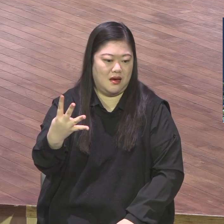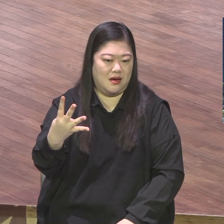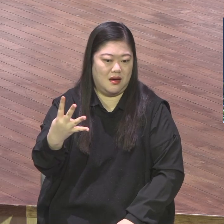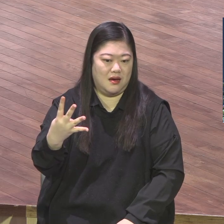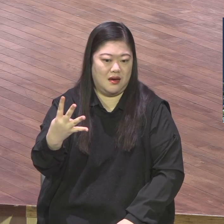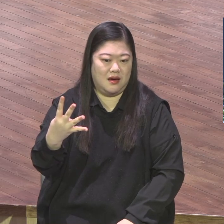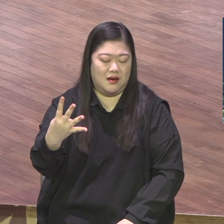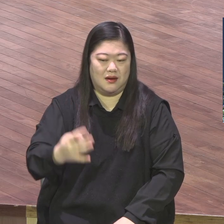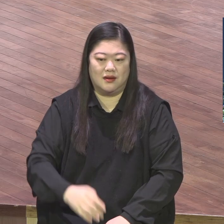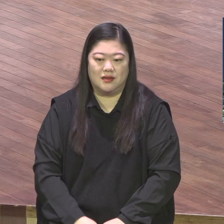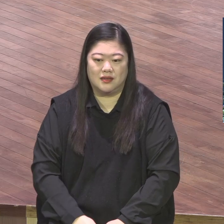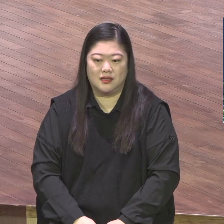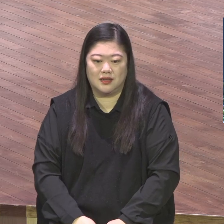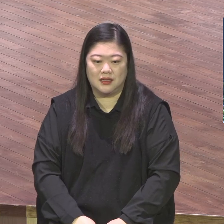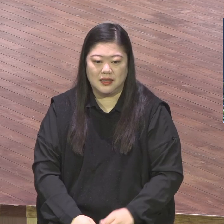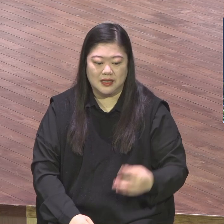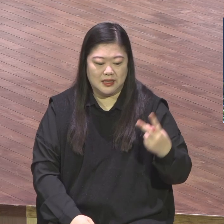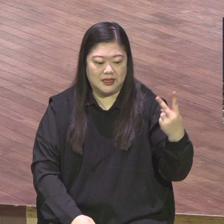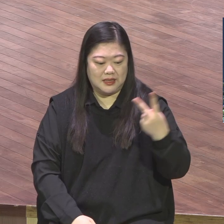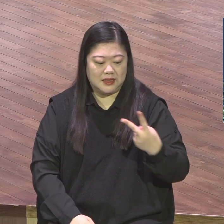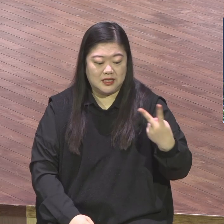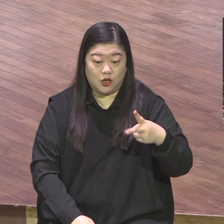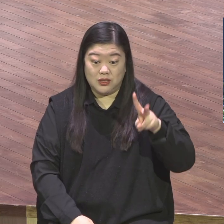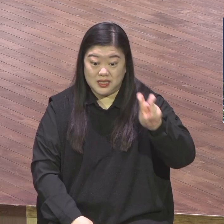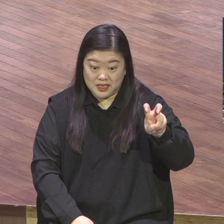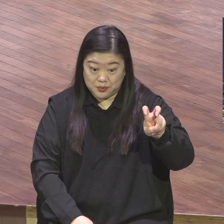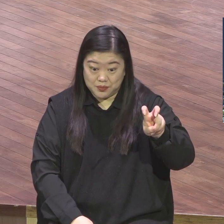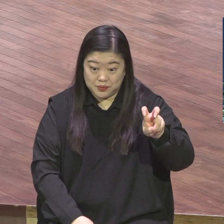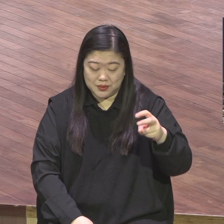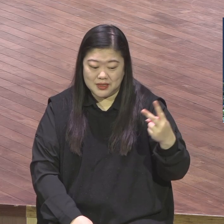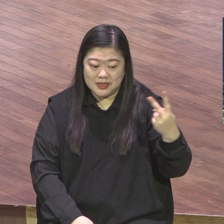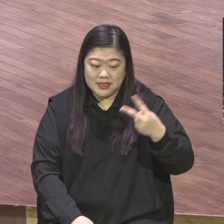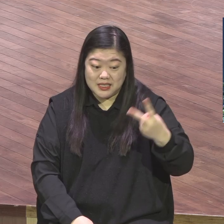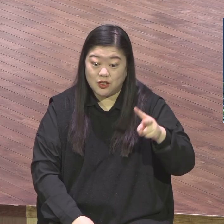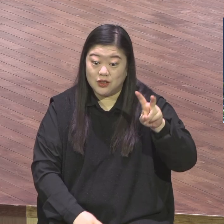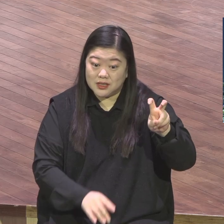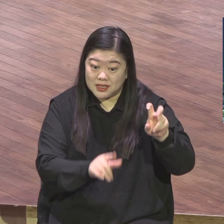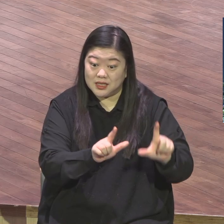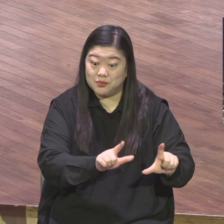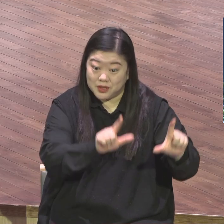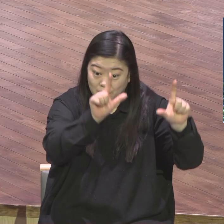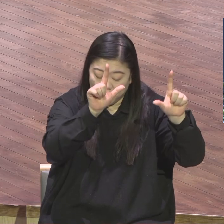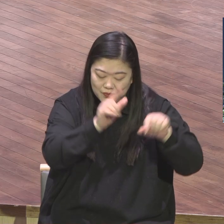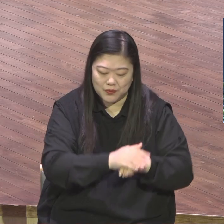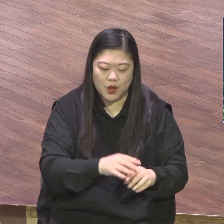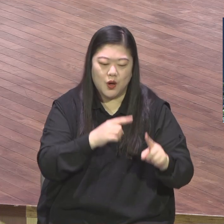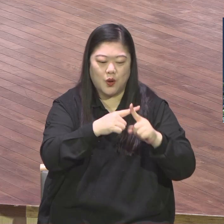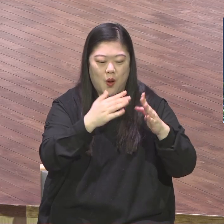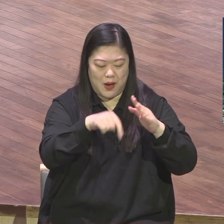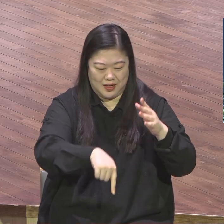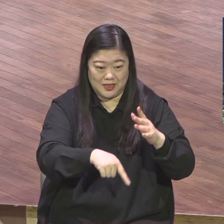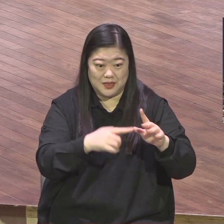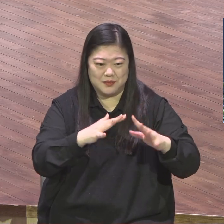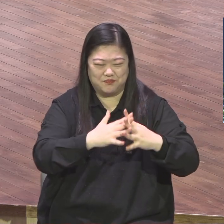2020년은 본당 헌당의 이 응답을 체험한 놀라운 한 해였고